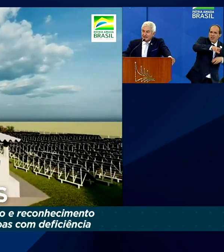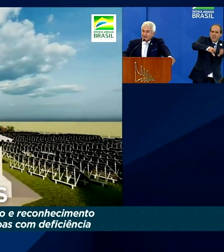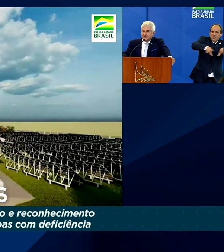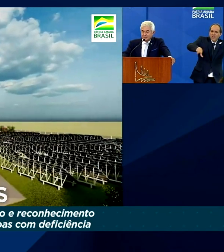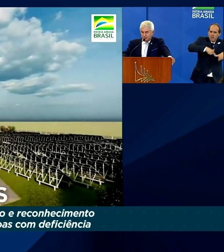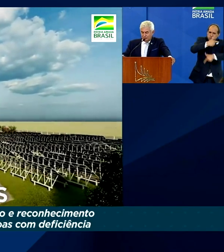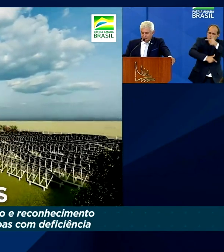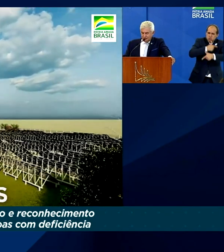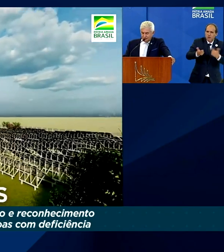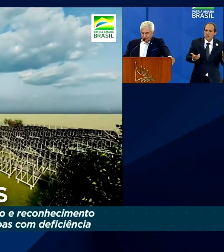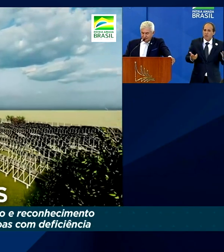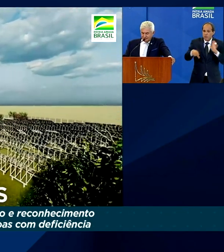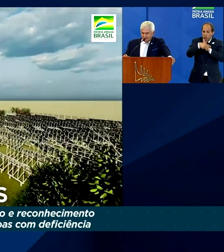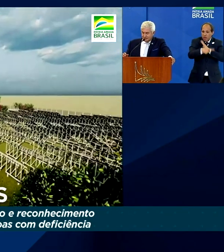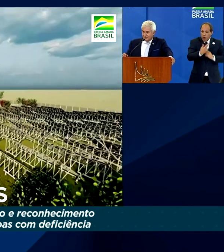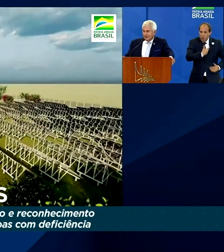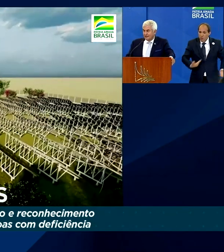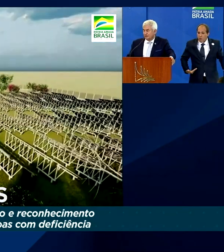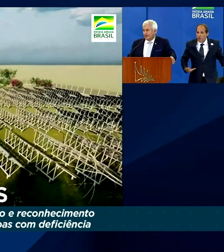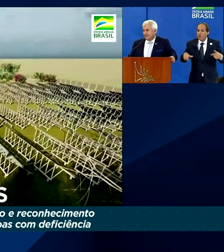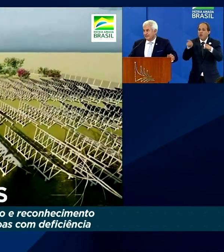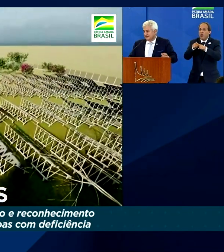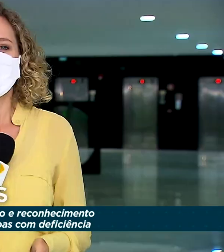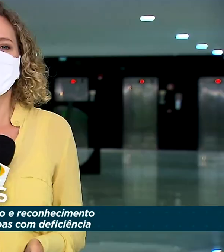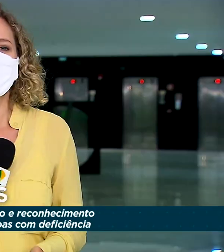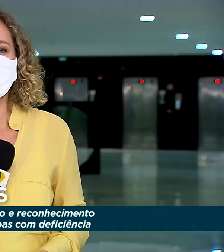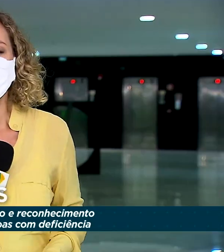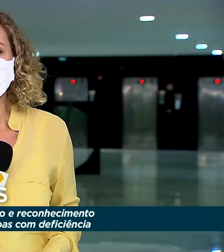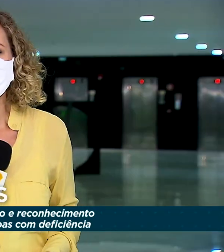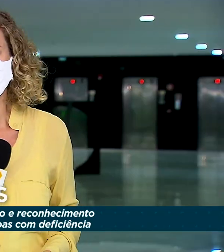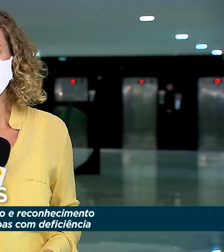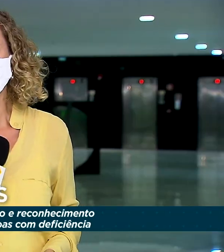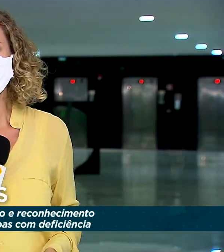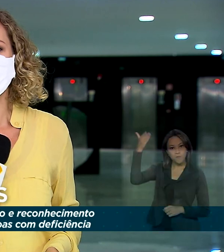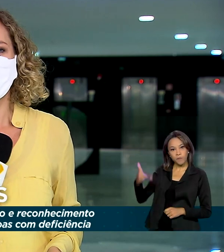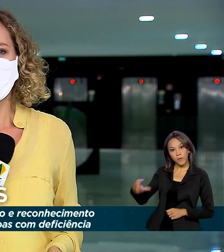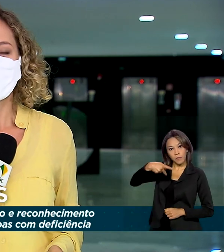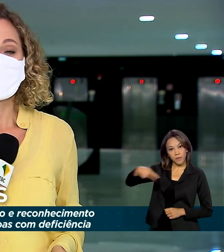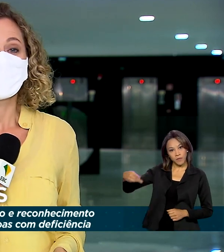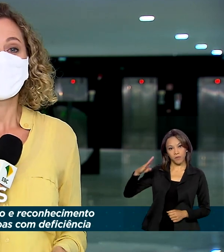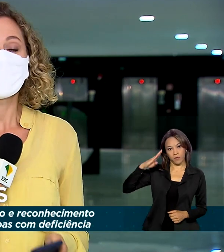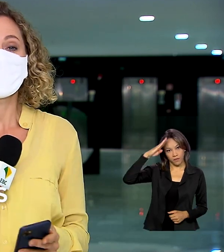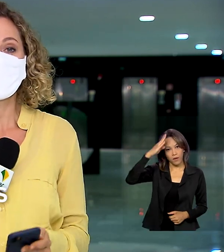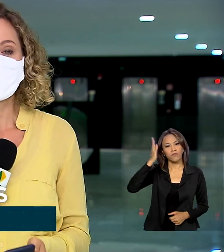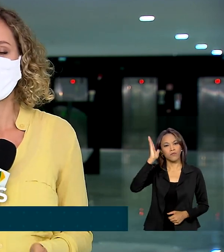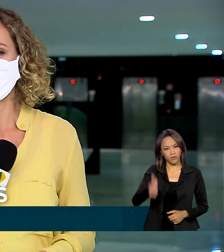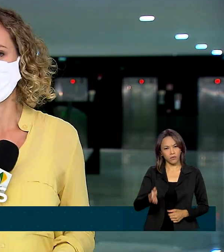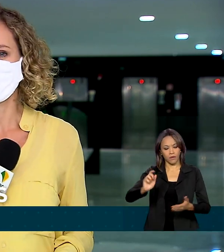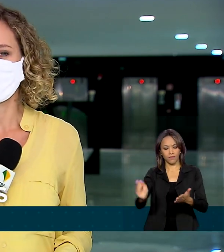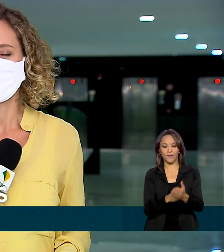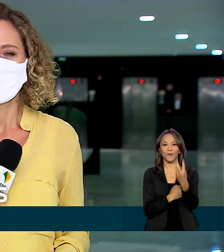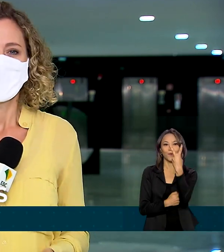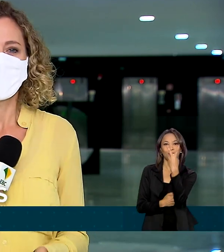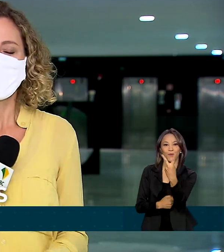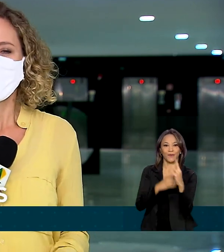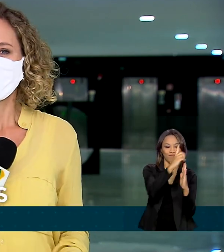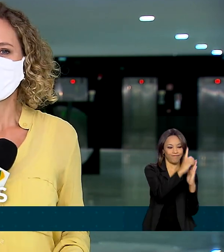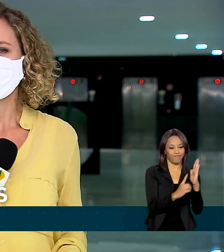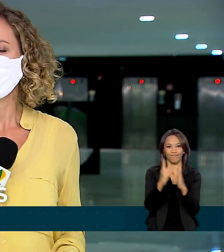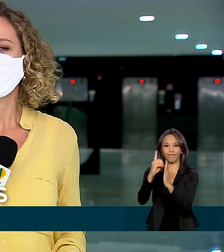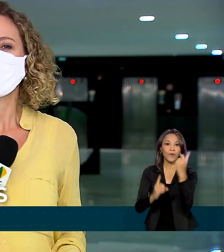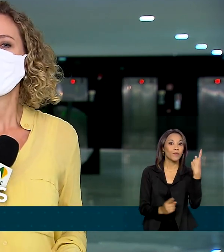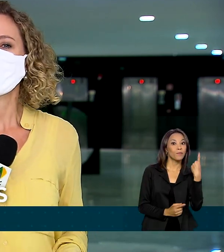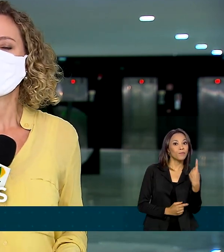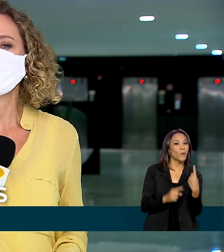atividade do governo, em todas as áreas de atividade do país. O presidente Jair Bolsonaro assinou dois decretos. O